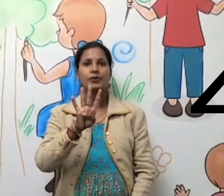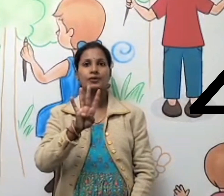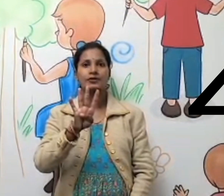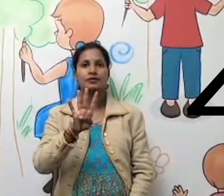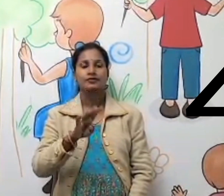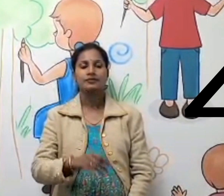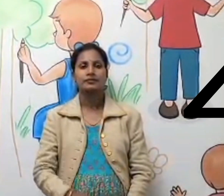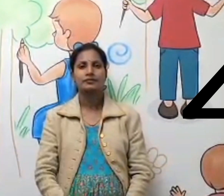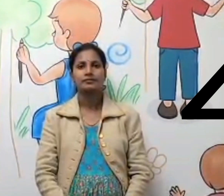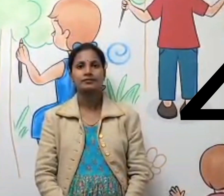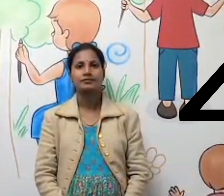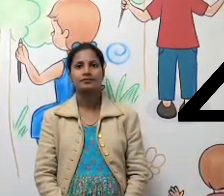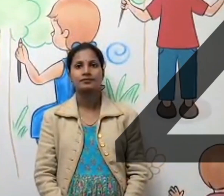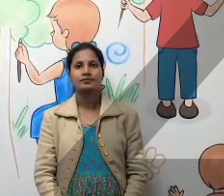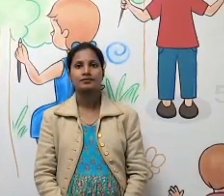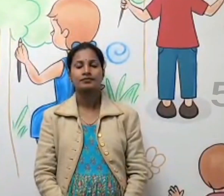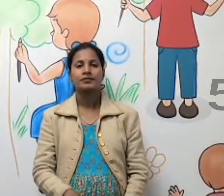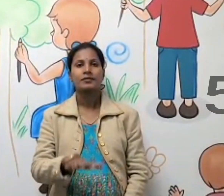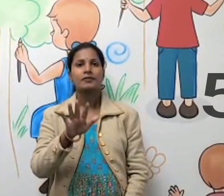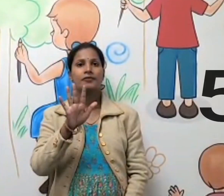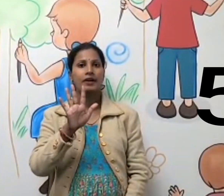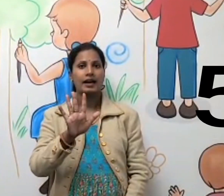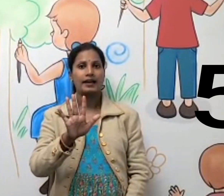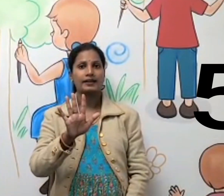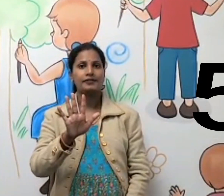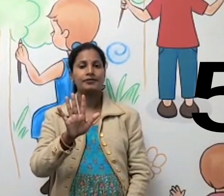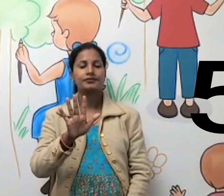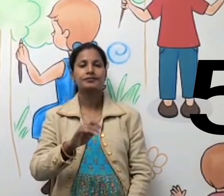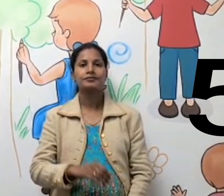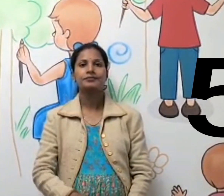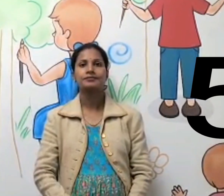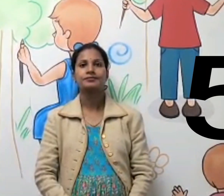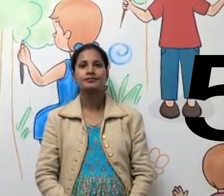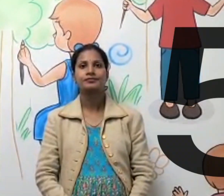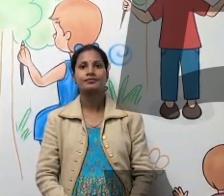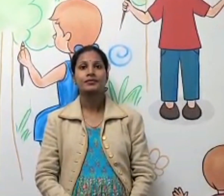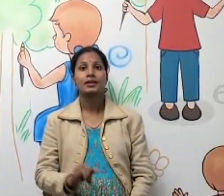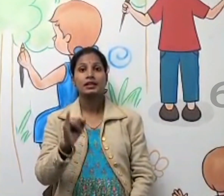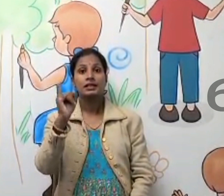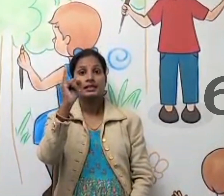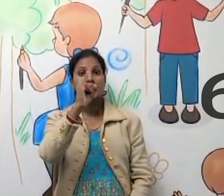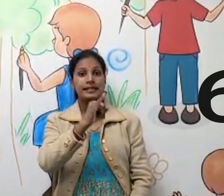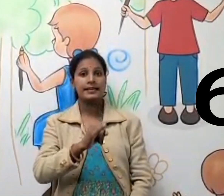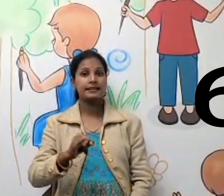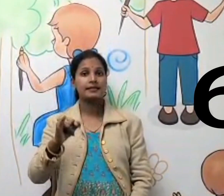5 6